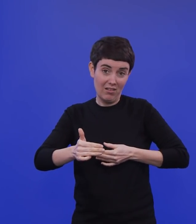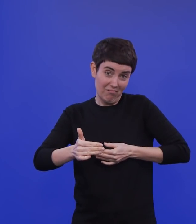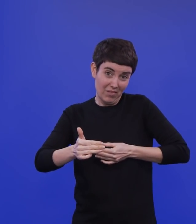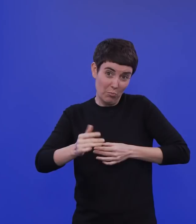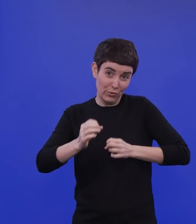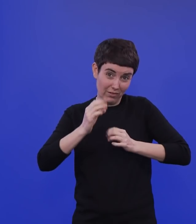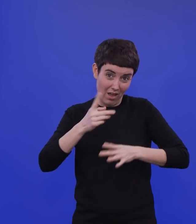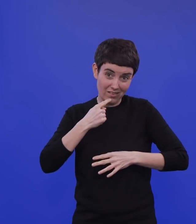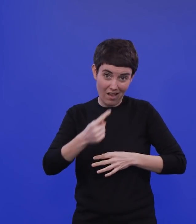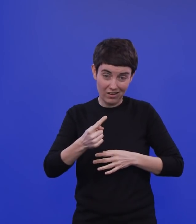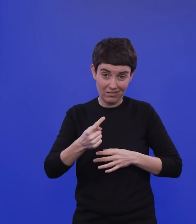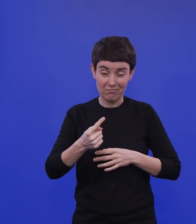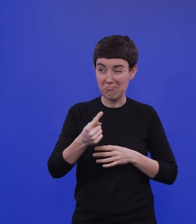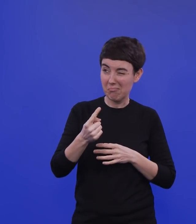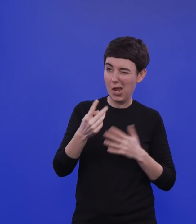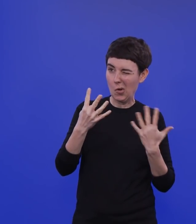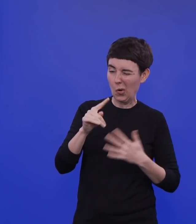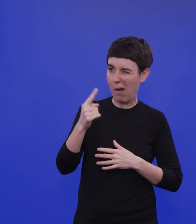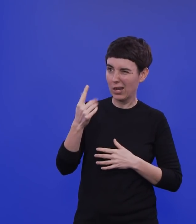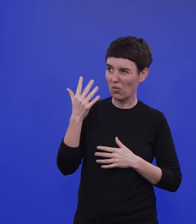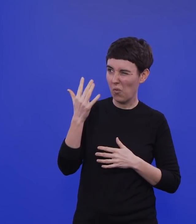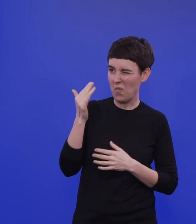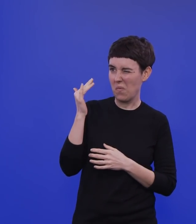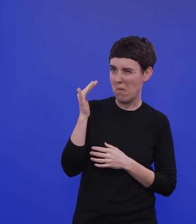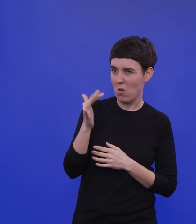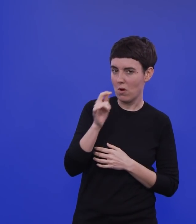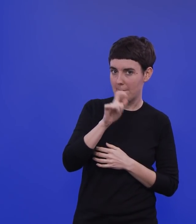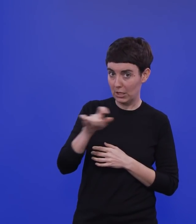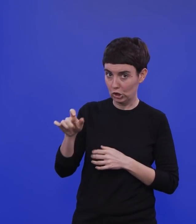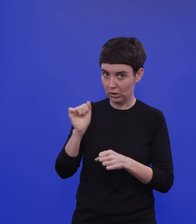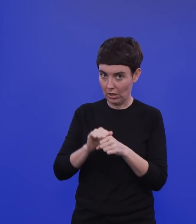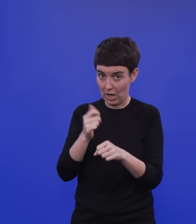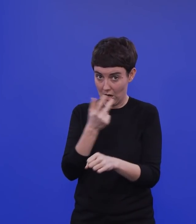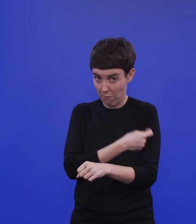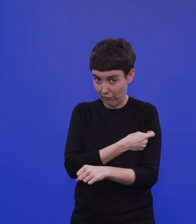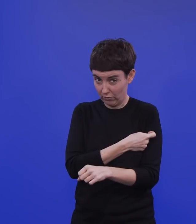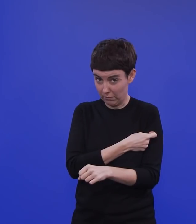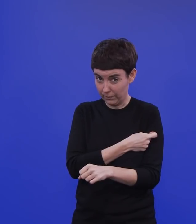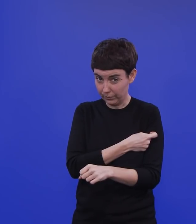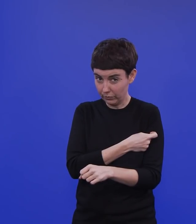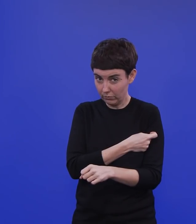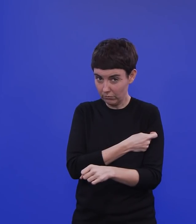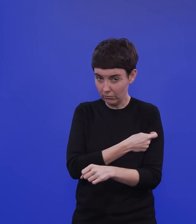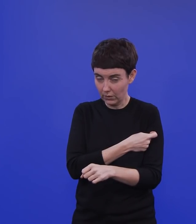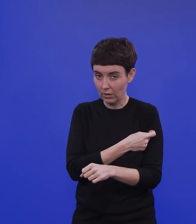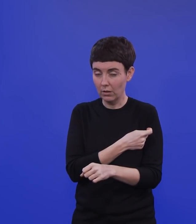man diese maximal 9,15 Millionen Dosen hat, nicht Dosen, Dosen hat man das Doppelte, die